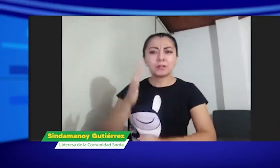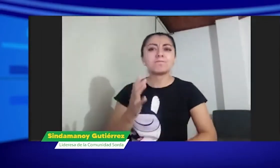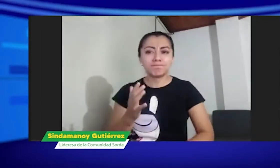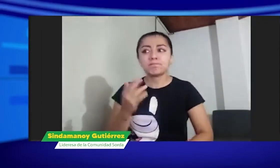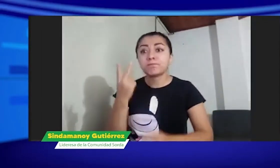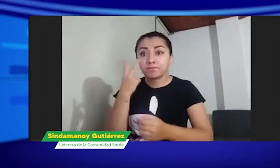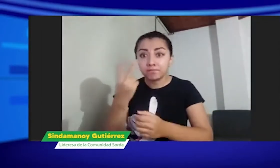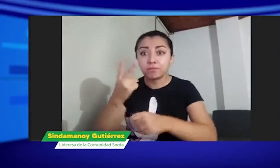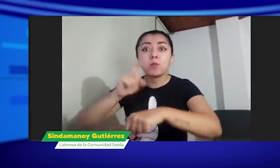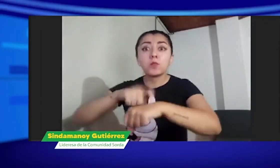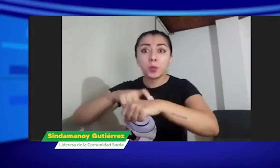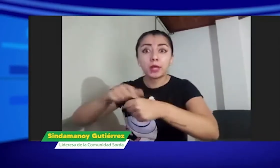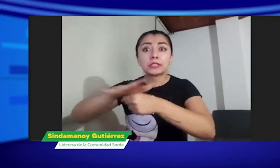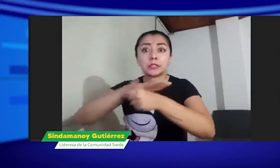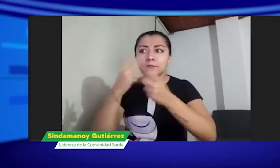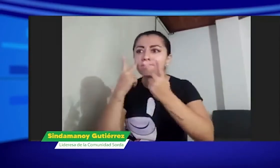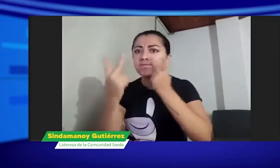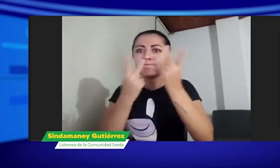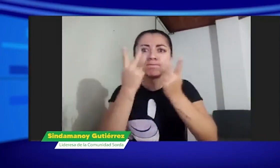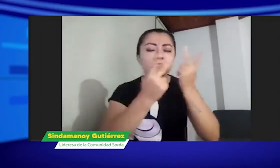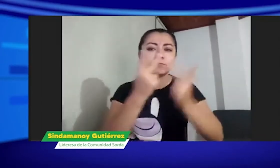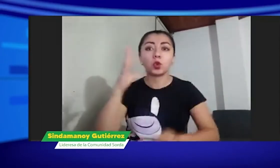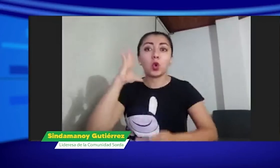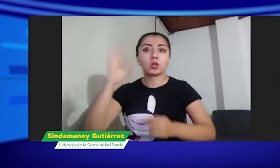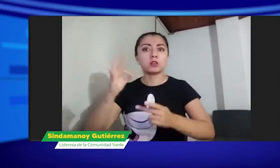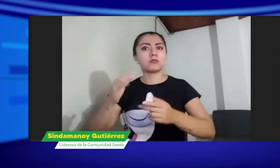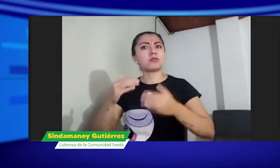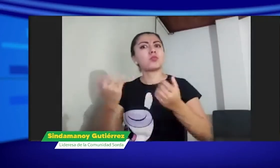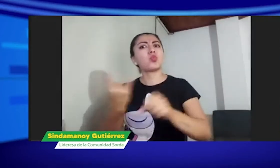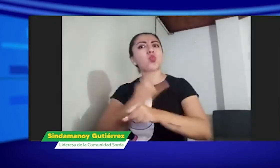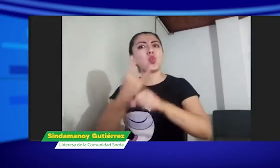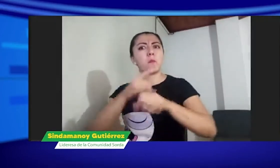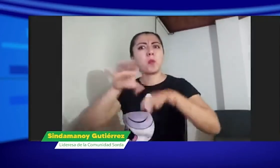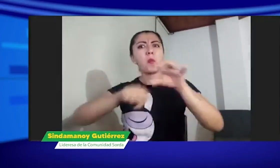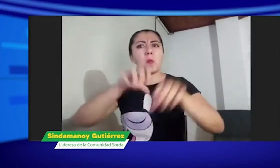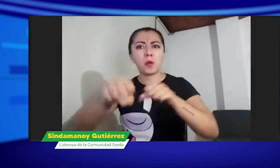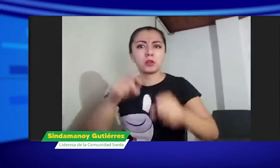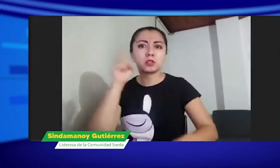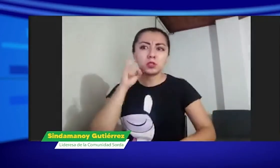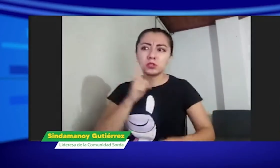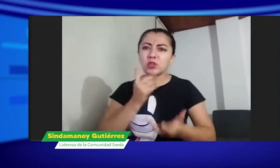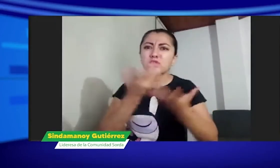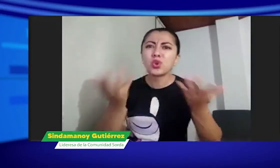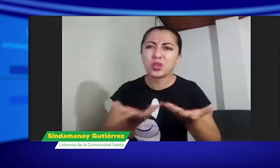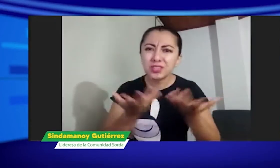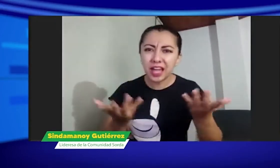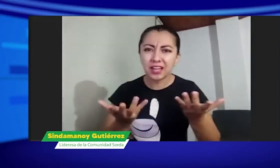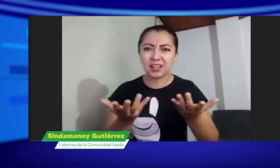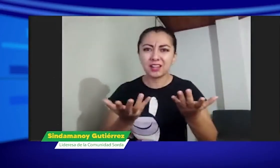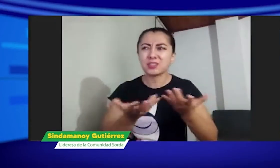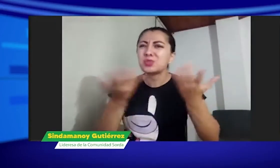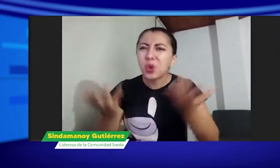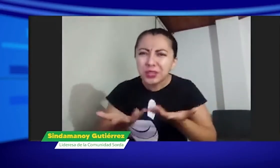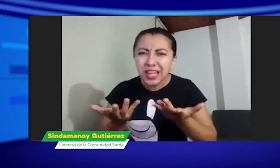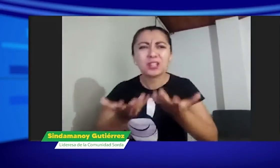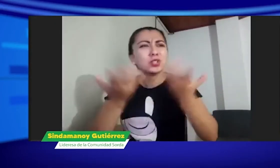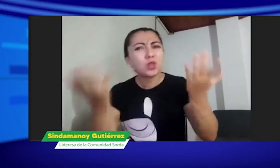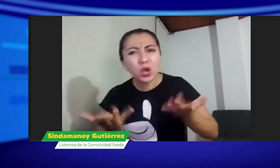de la apropiación cultural que están haciendo algunas personas y es una situación que se está dando porque las personas oyentes se están